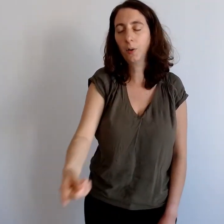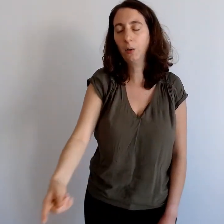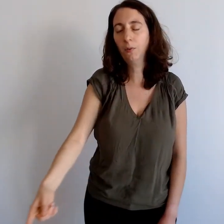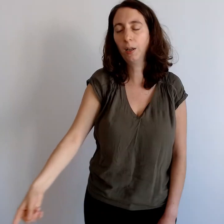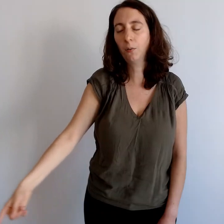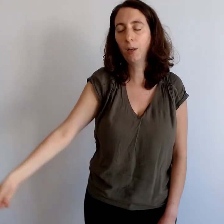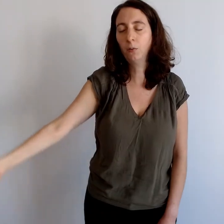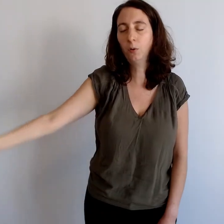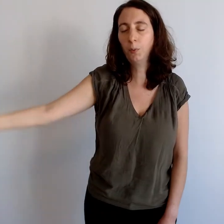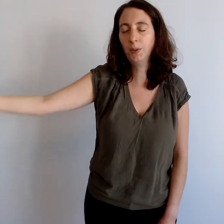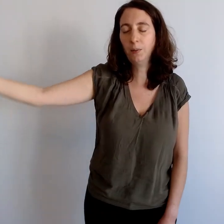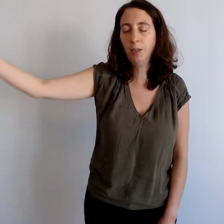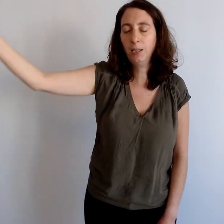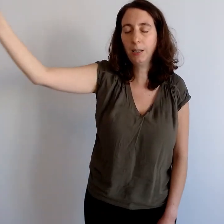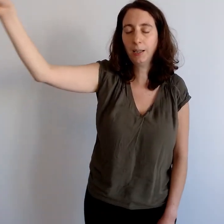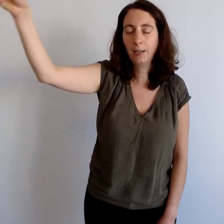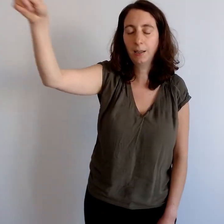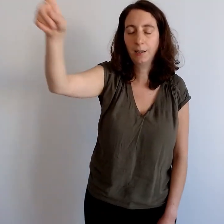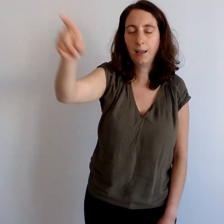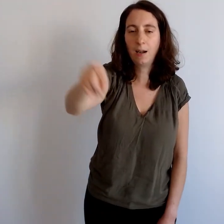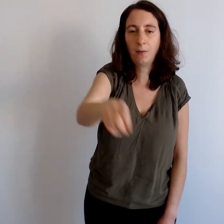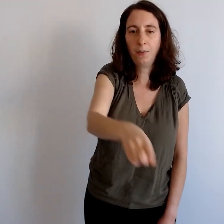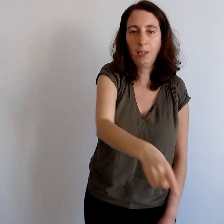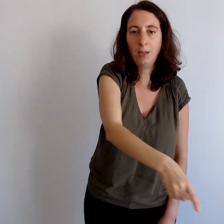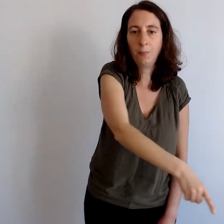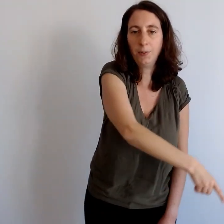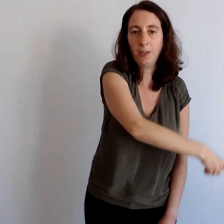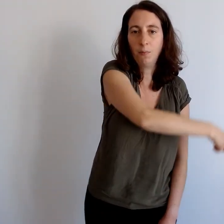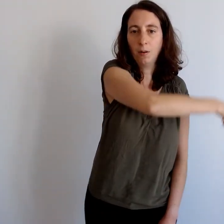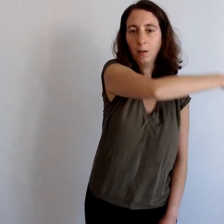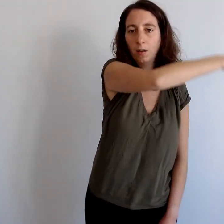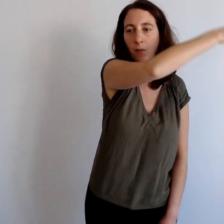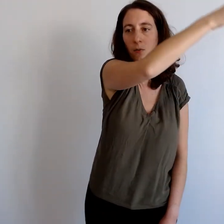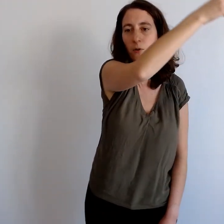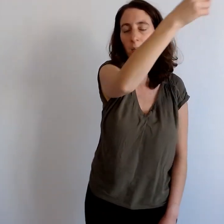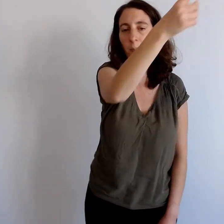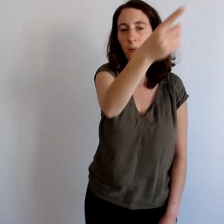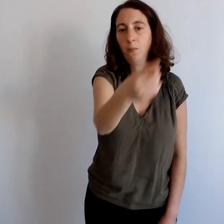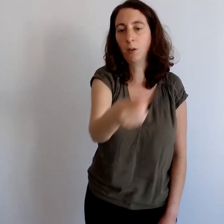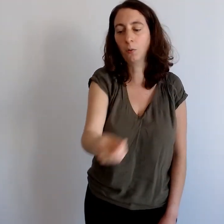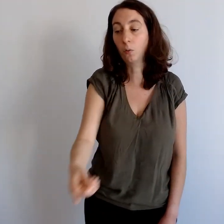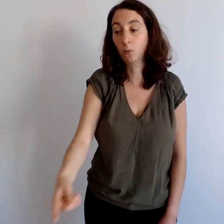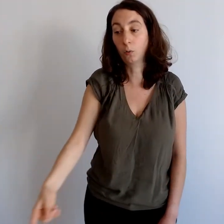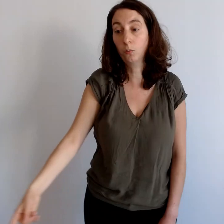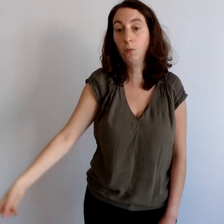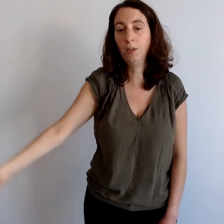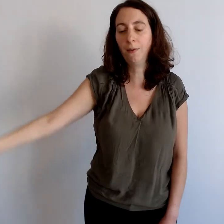réouvrir à d'autres possibilités et à l'infini des possibles, au champ des possibles dans tout l'univers.